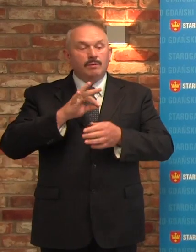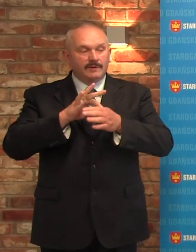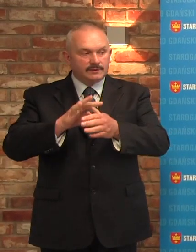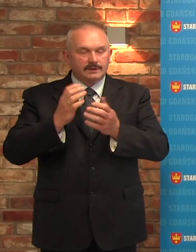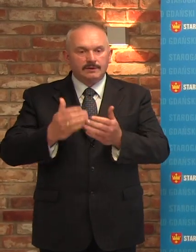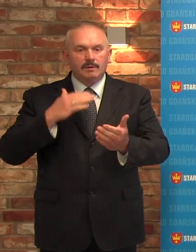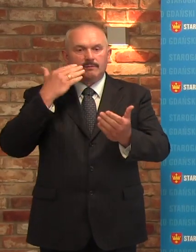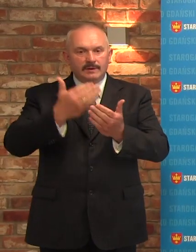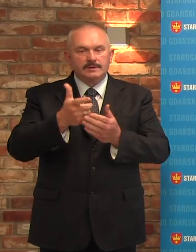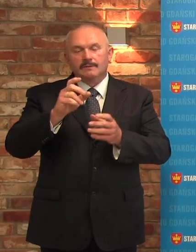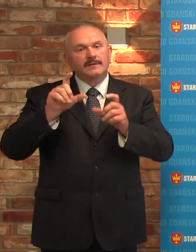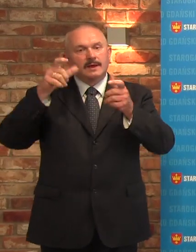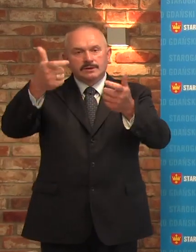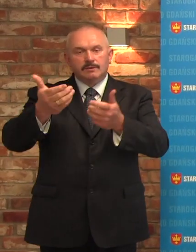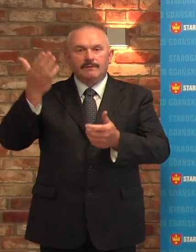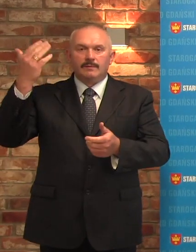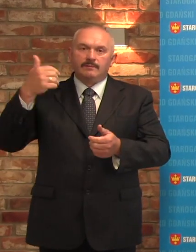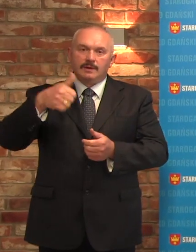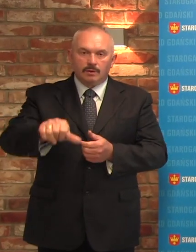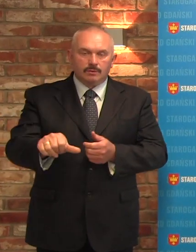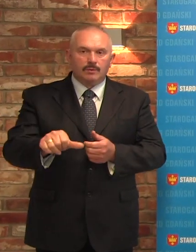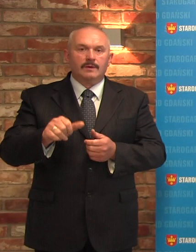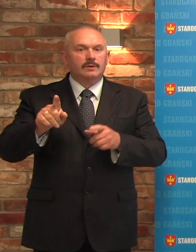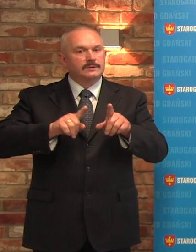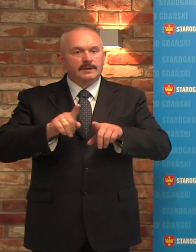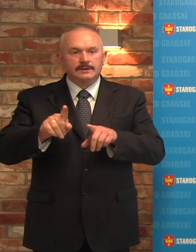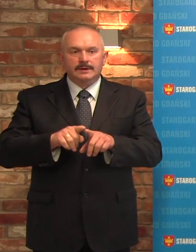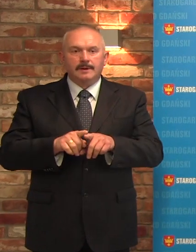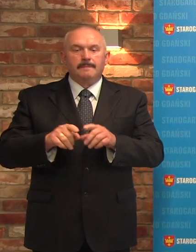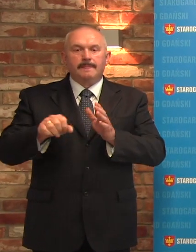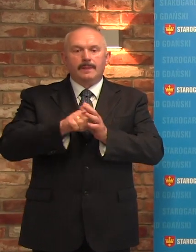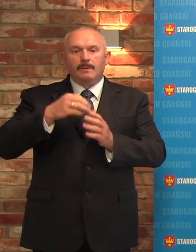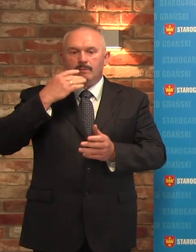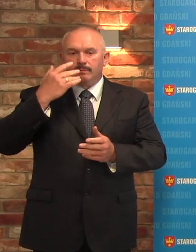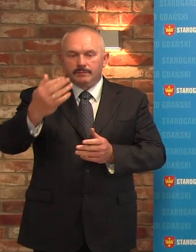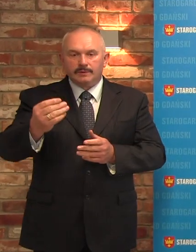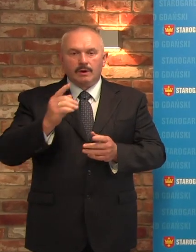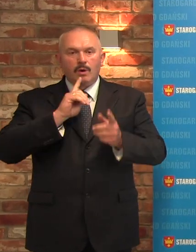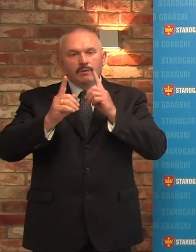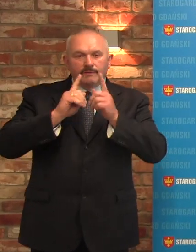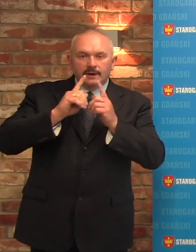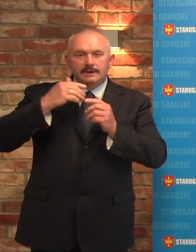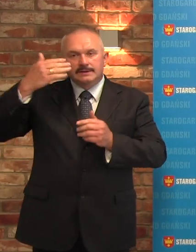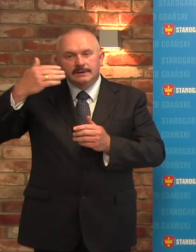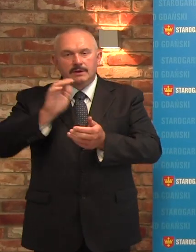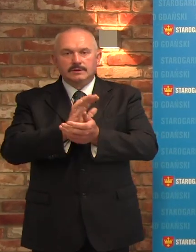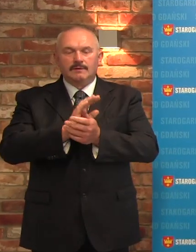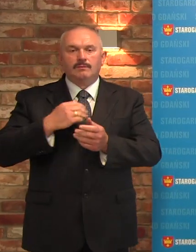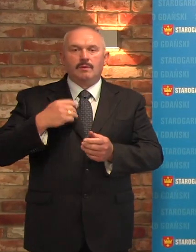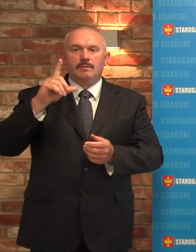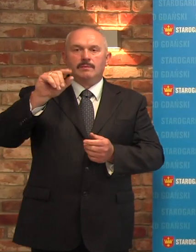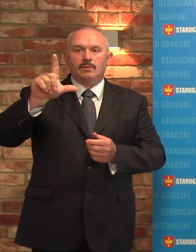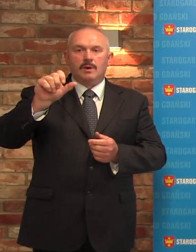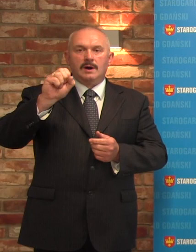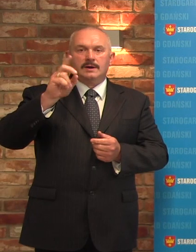chciałbym się odnieść do tego, co wydarzyło się w ubiegłym tygodniu, umianujcie do konferencji prasowej, której zwołał pan Płażyński